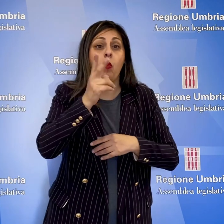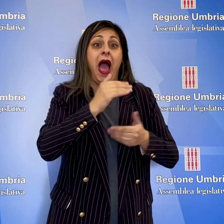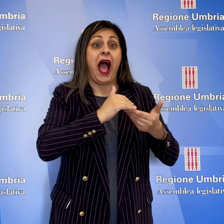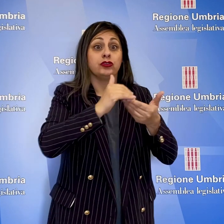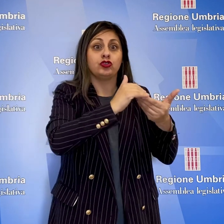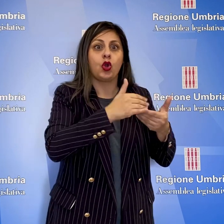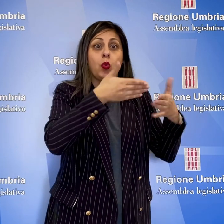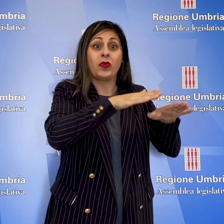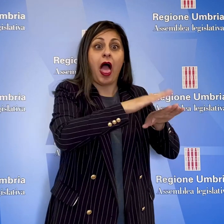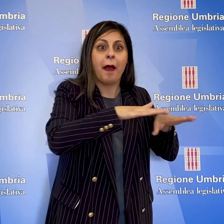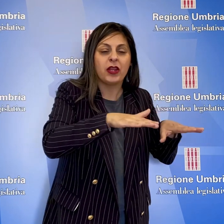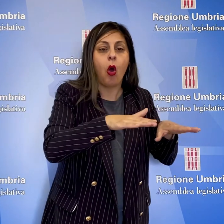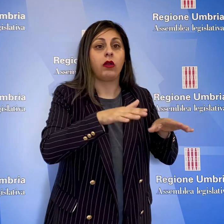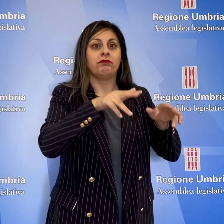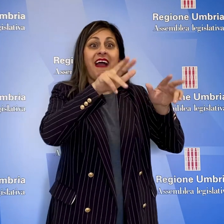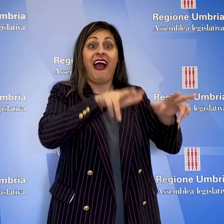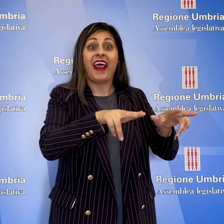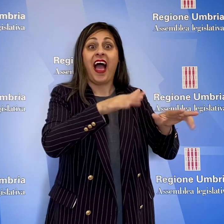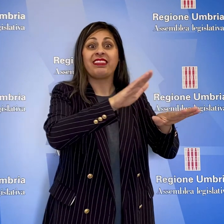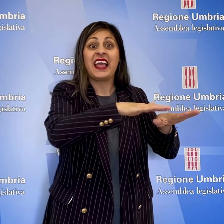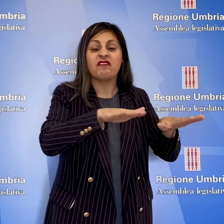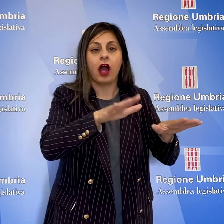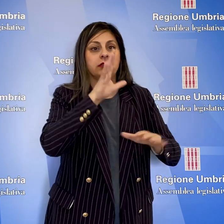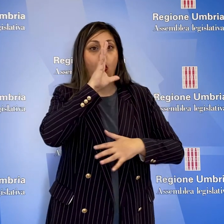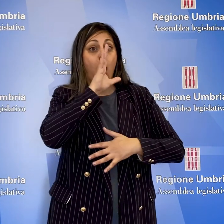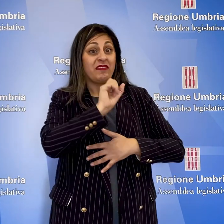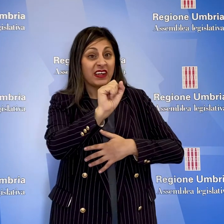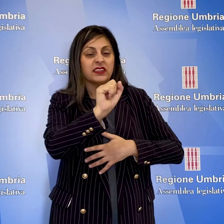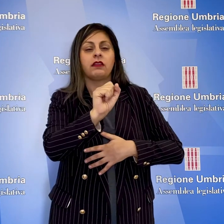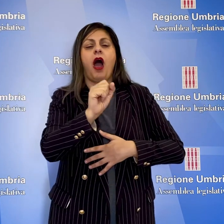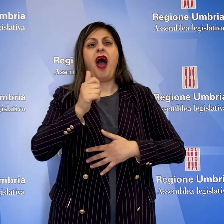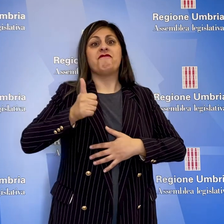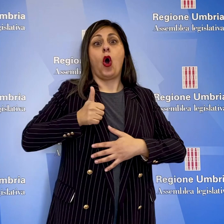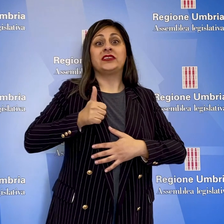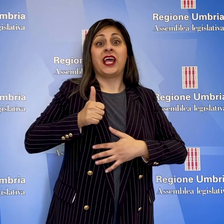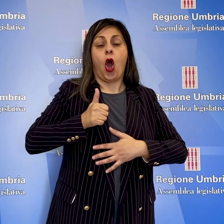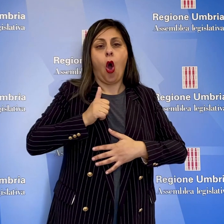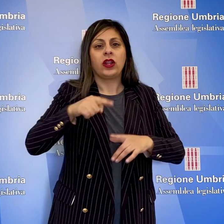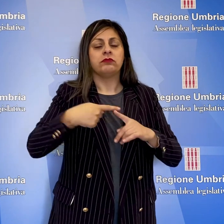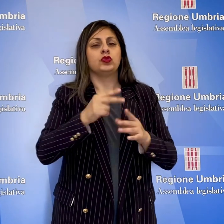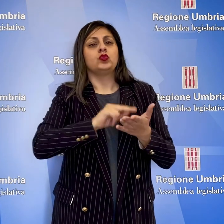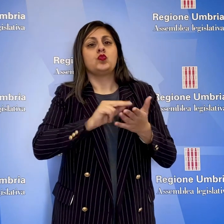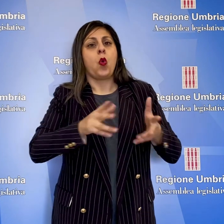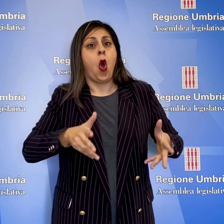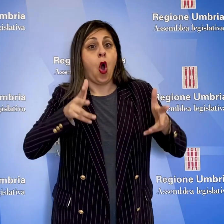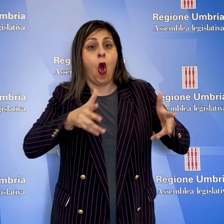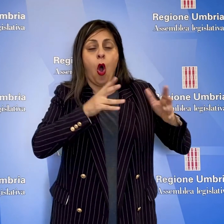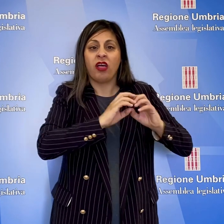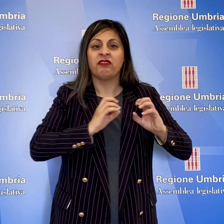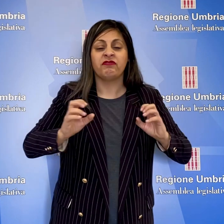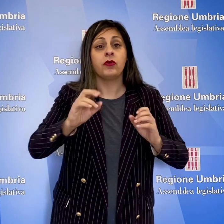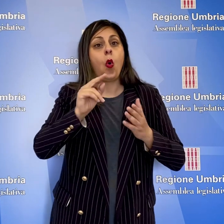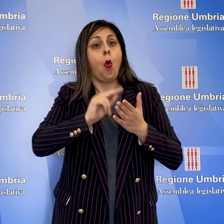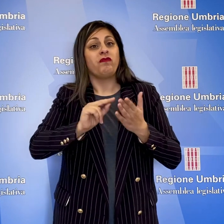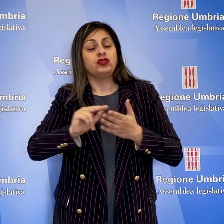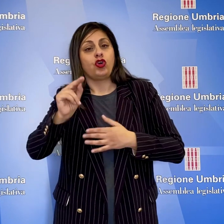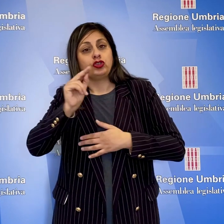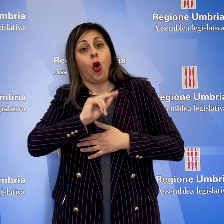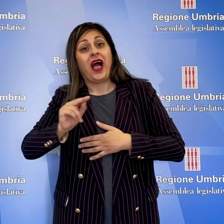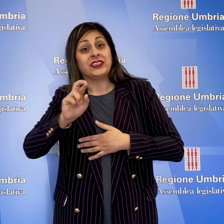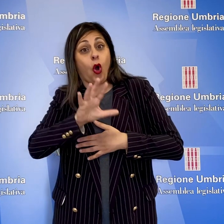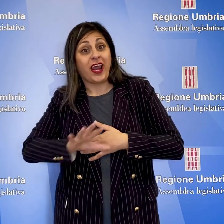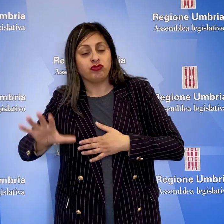associazioni a tutela dei minori, il garante per l'infanzia, l'università, le forze dell'ordine, gli istituti scolastici e l'ufficio